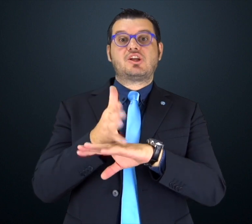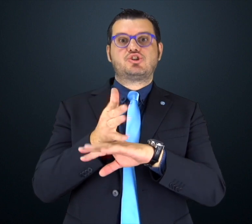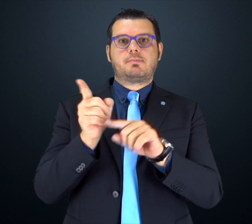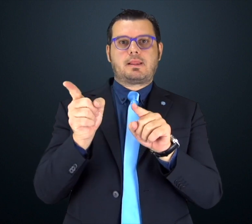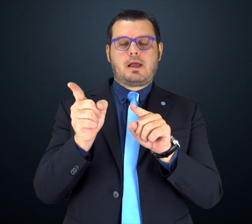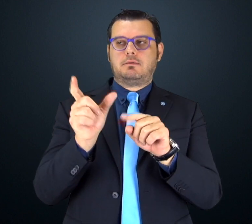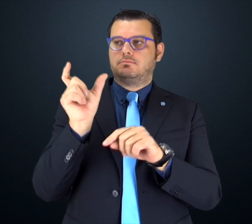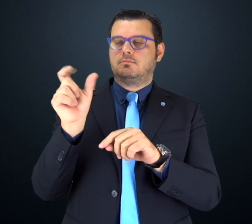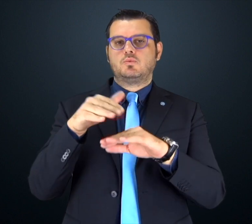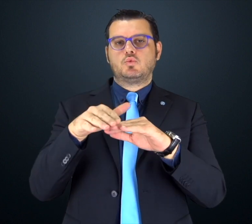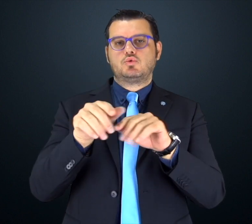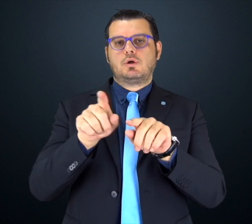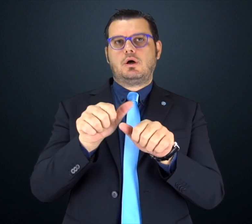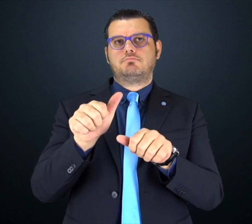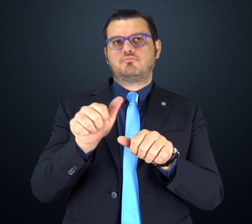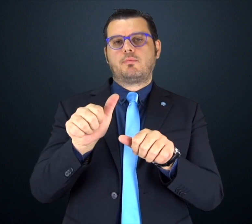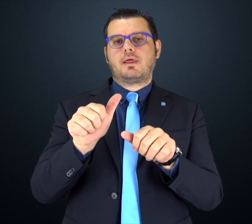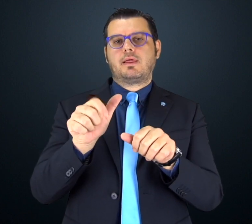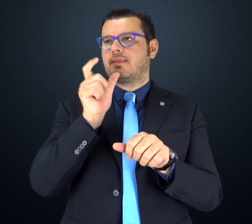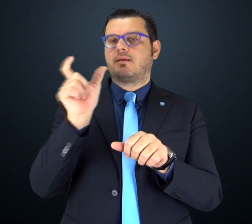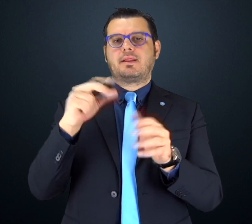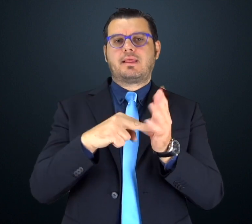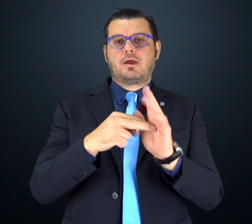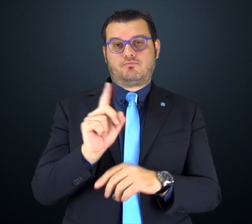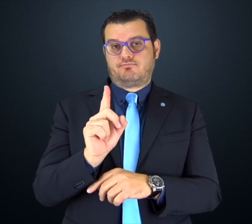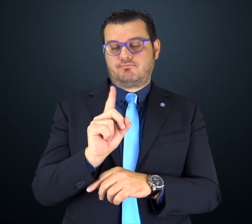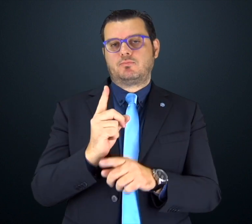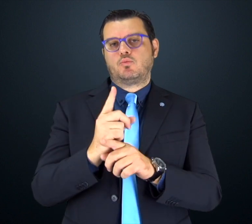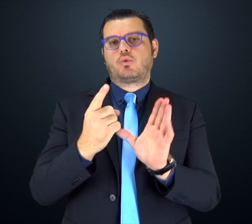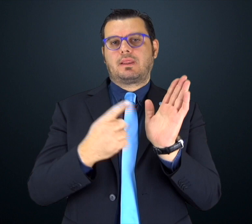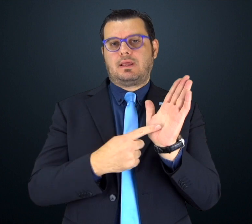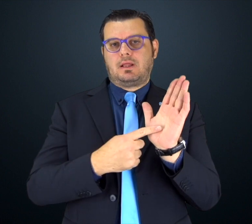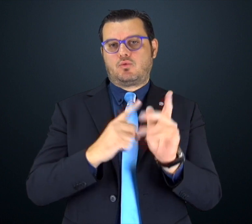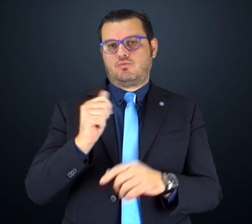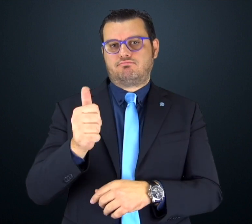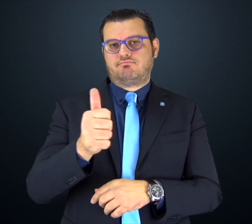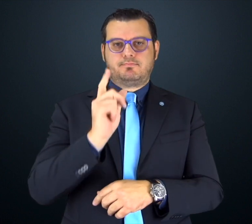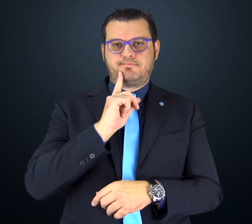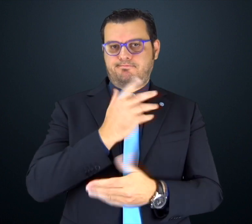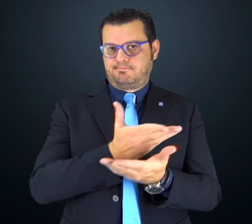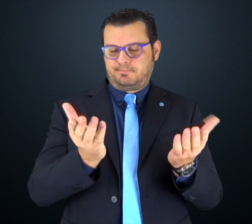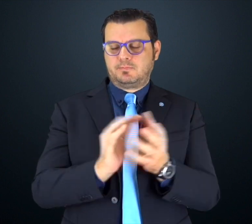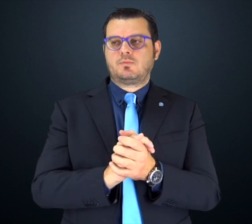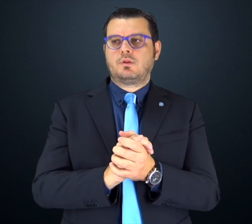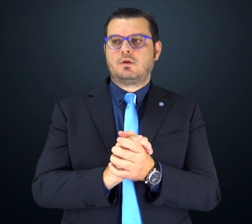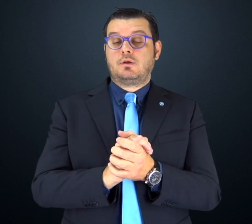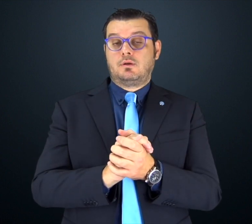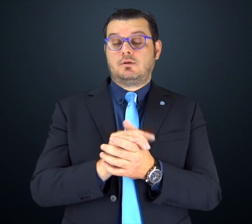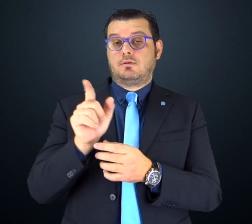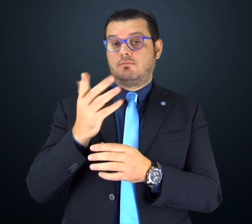diritto di tutte le persone sorde e precondizione di altri diritti, come la piena autonomia nel